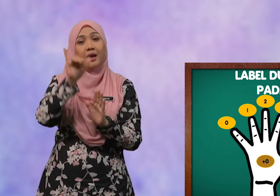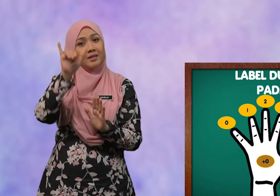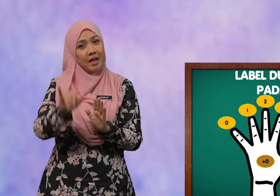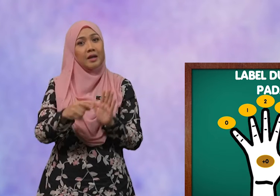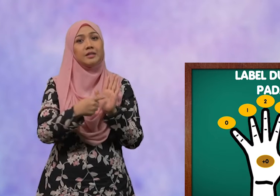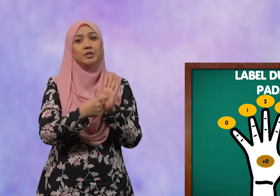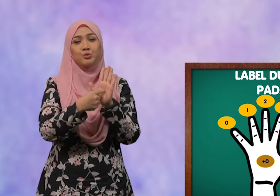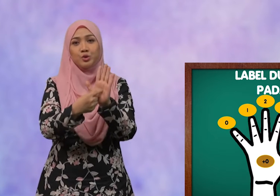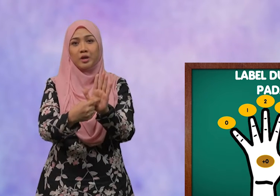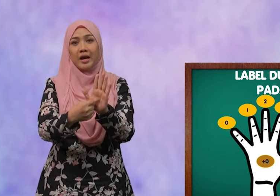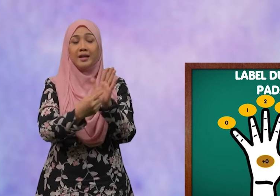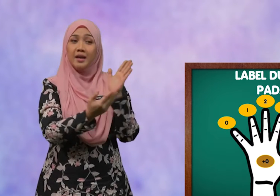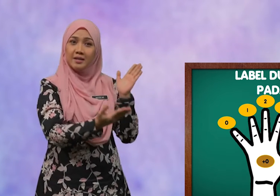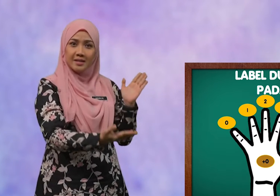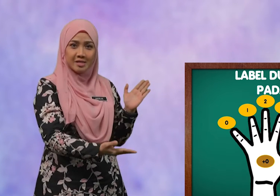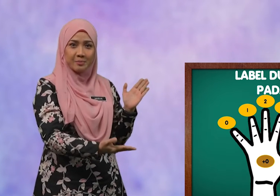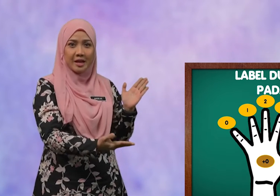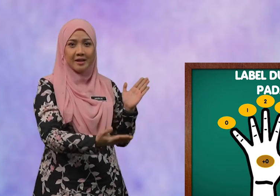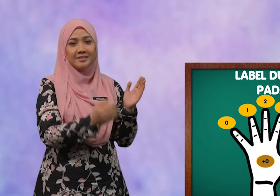Yang ditunjukkan Di sebelah